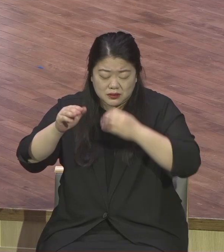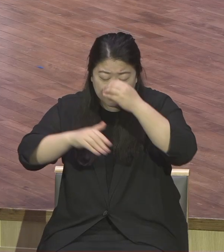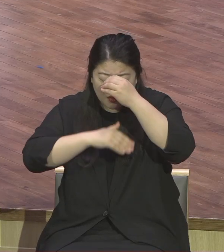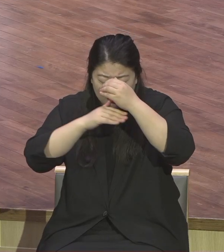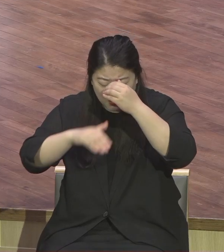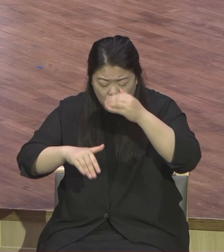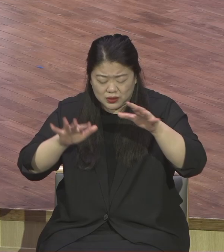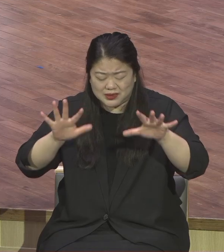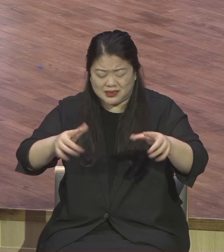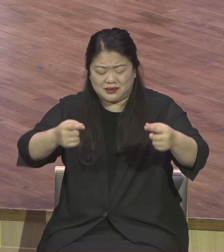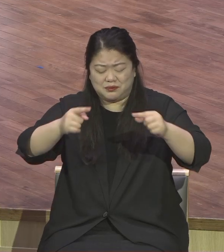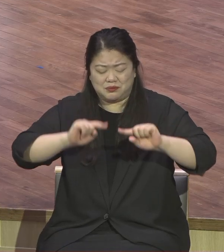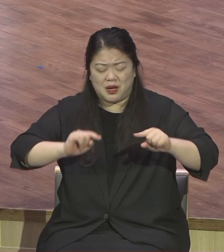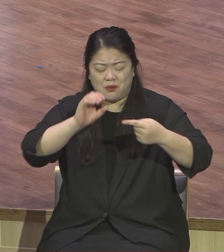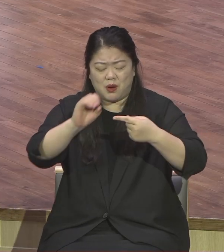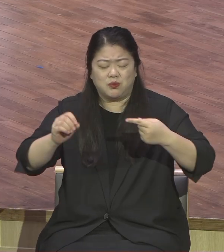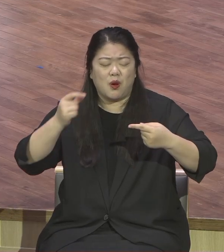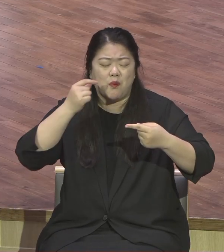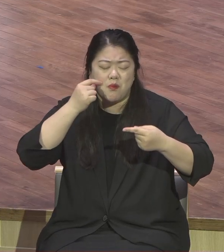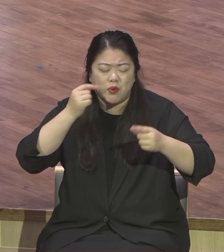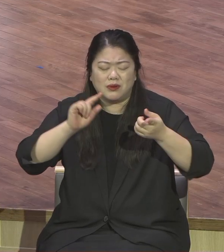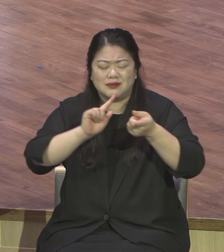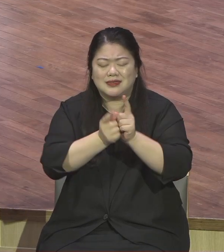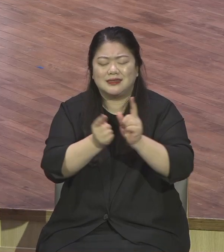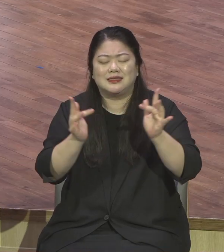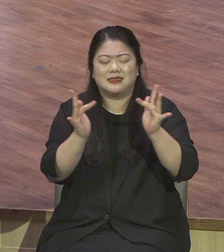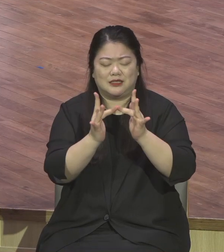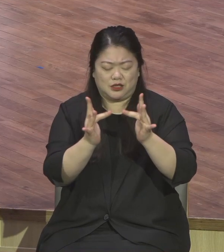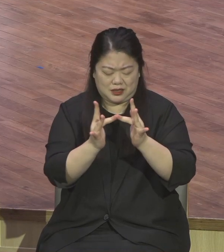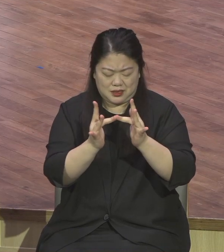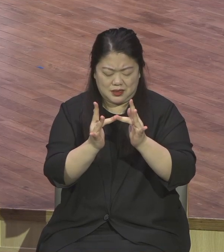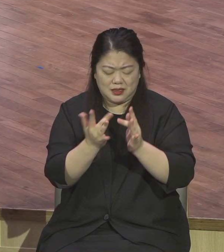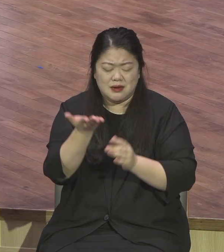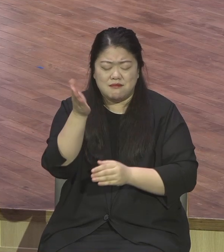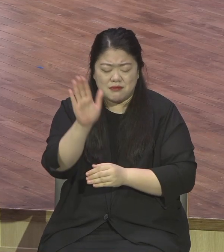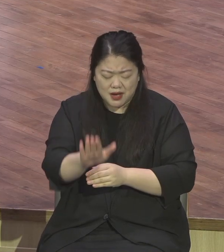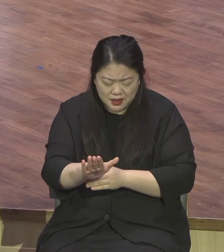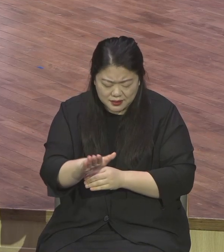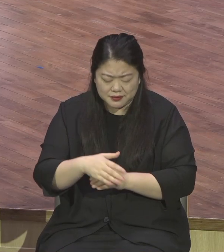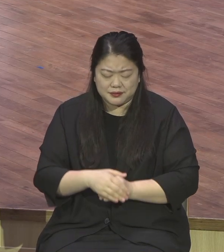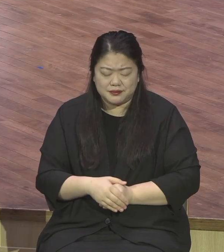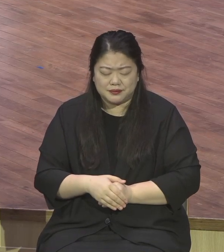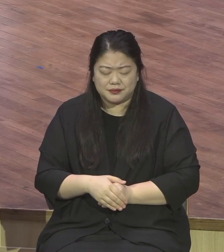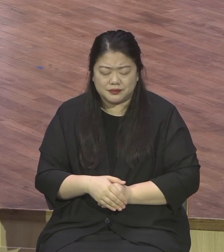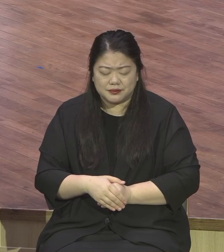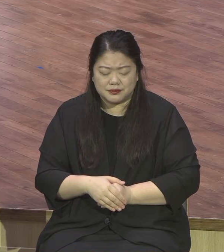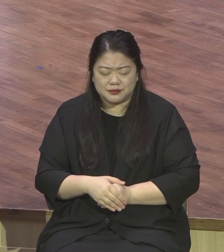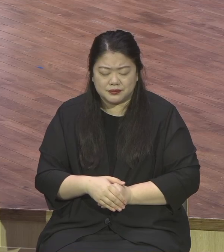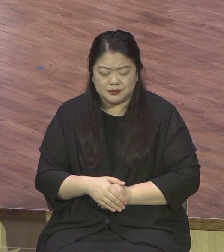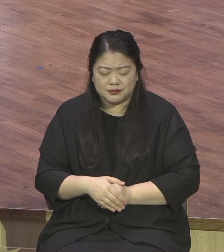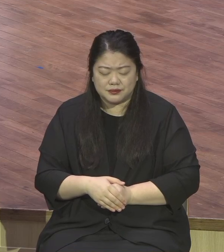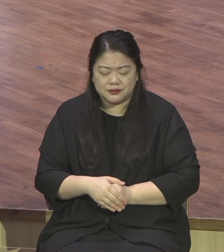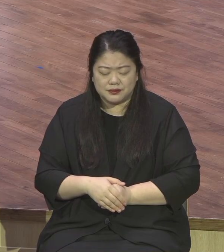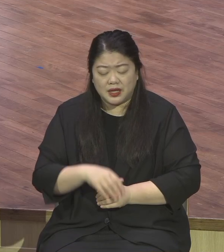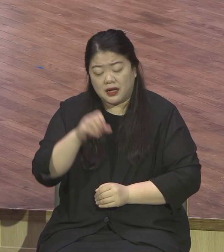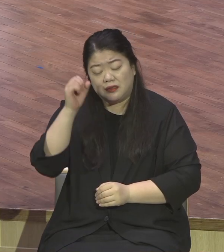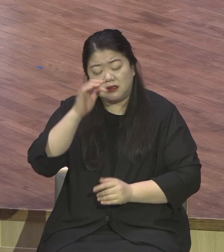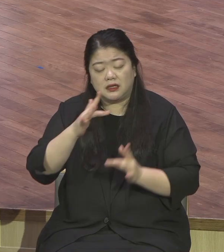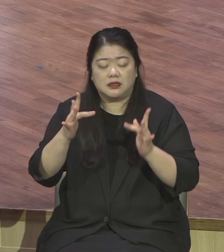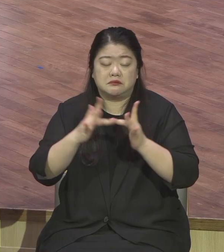모든 현장 예배와 온난 예배들인 모든 성도들이 막연한 그런 종교생활 하지 말고 살아계신